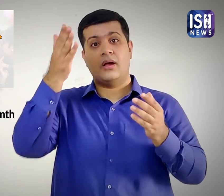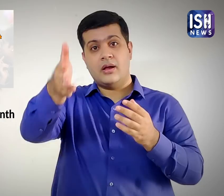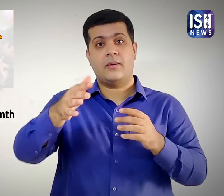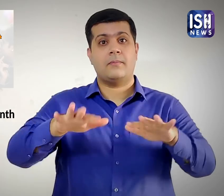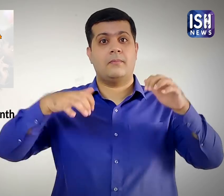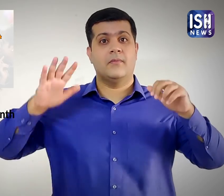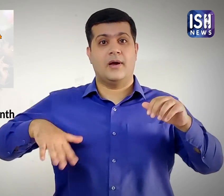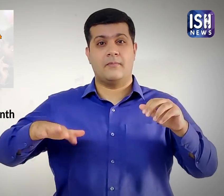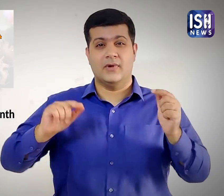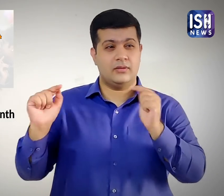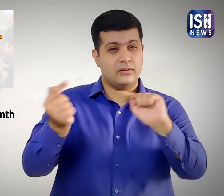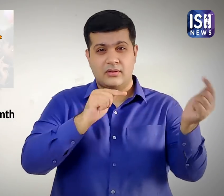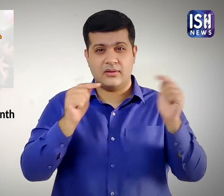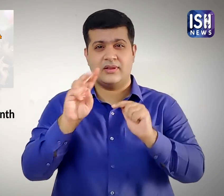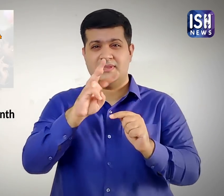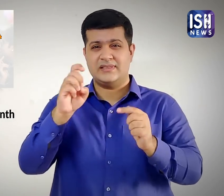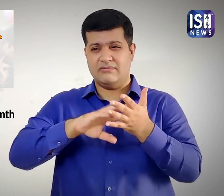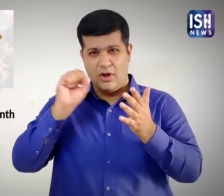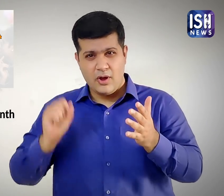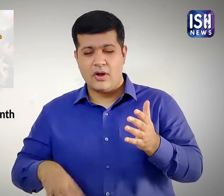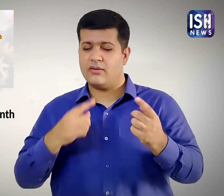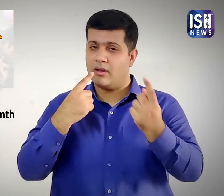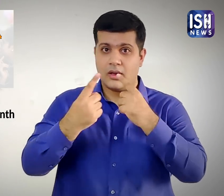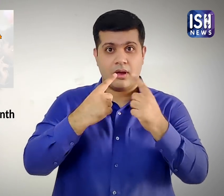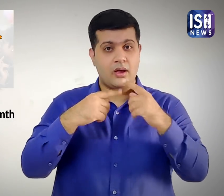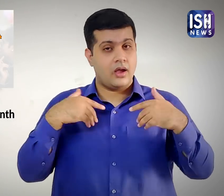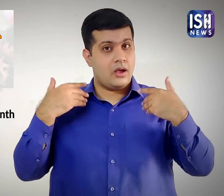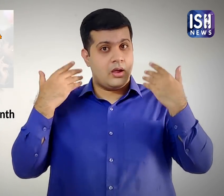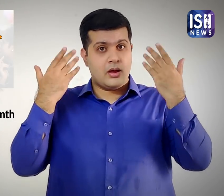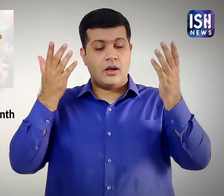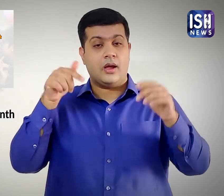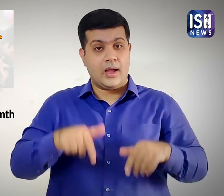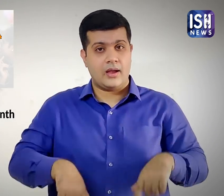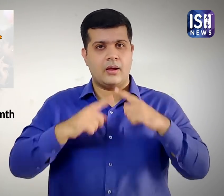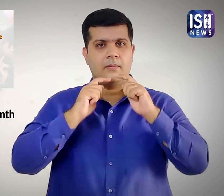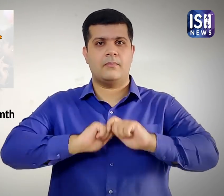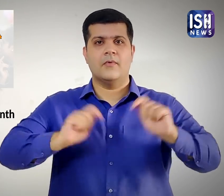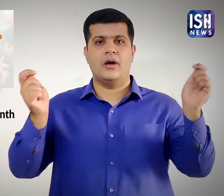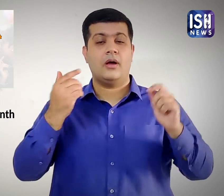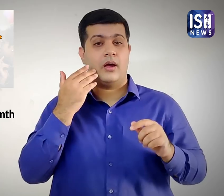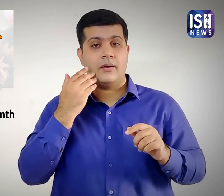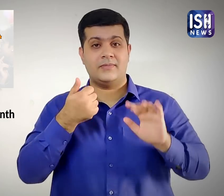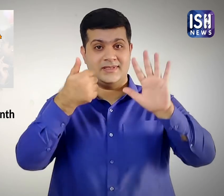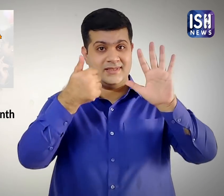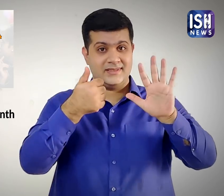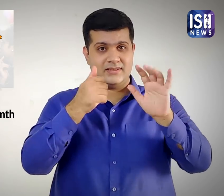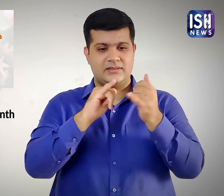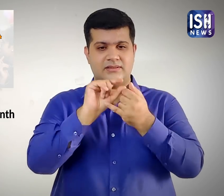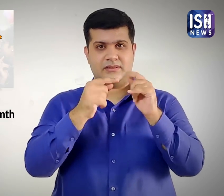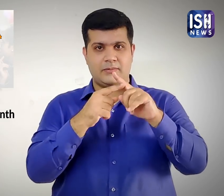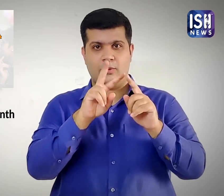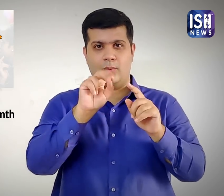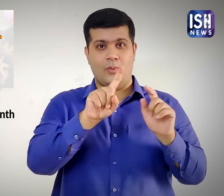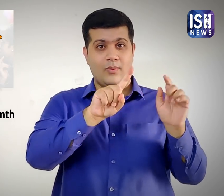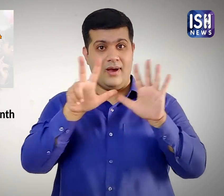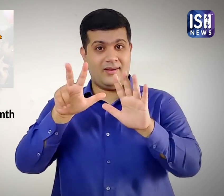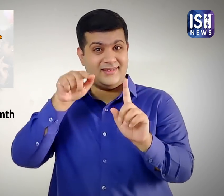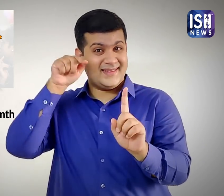ने भी समलेंगिक्यों संबंदों को अपराद से मुक्त करने के लिए संसद में विधेयक पेश किये है। अंद में 6 सितंबर 2018 को भारत के